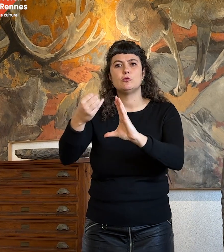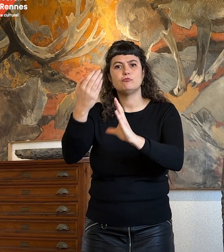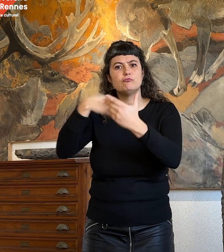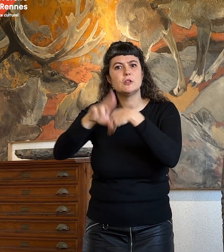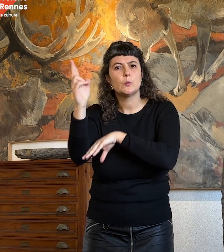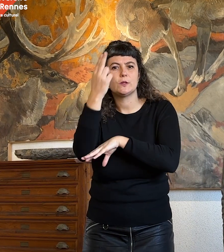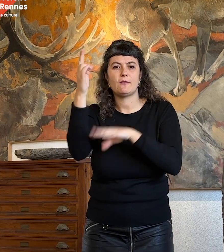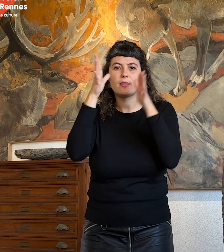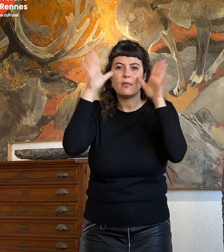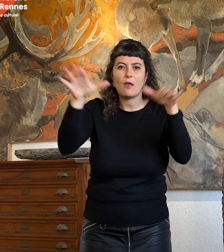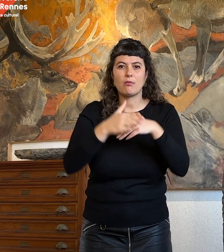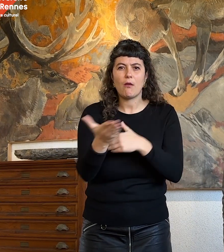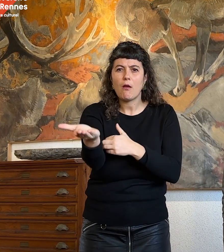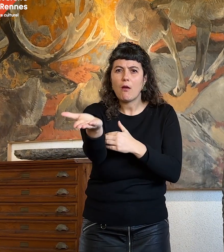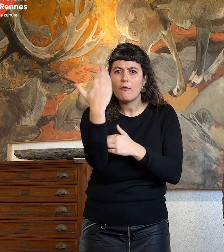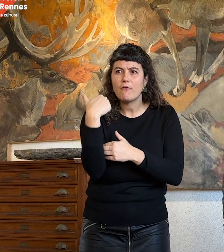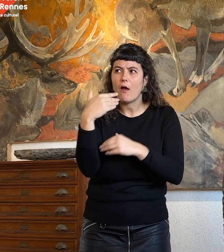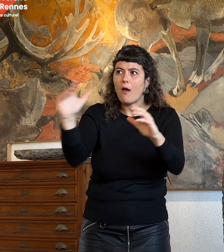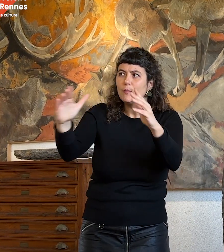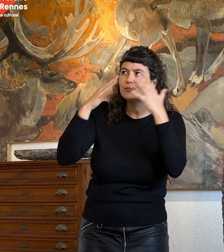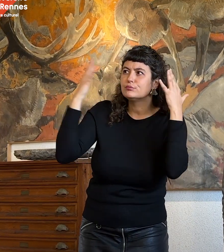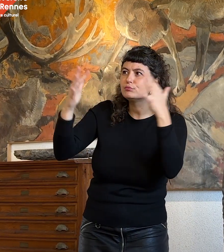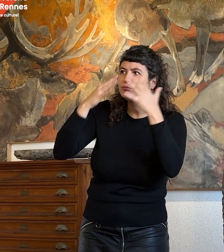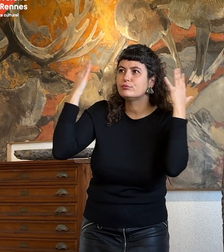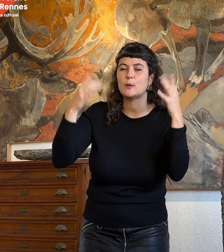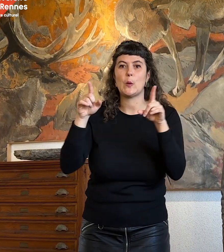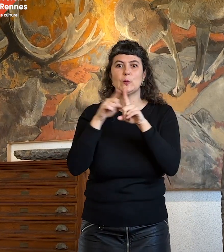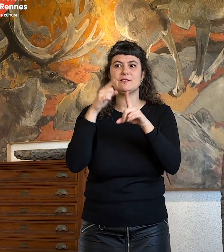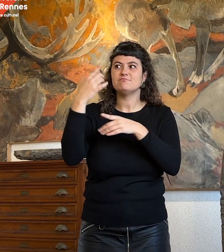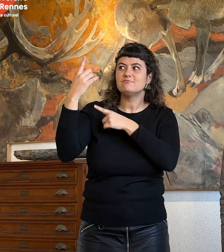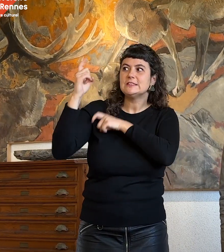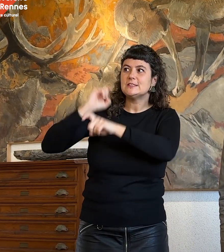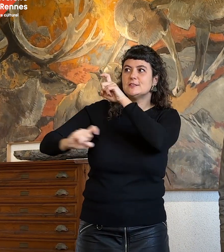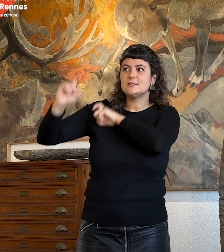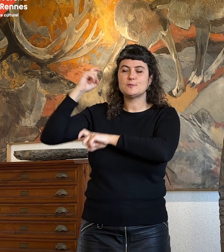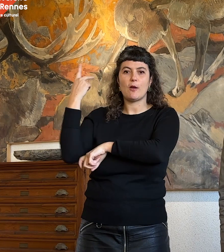Venez les découvrir et en apprendre un peu plus sur leur histoire.